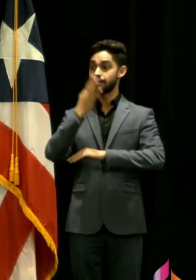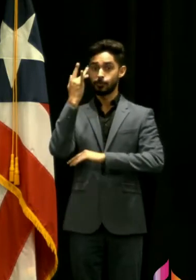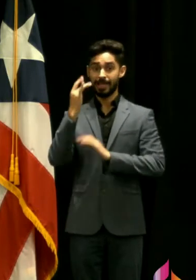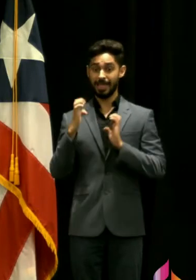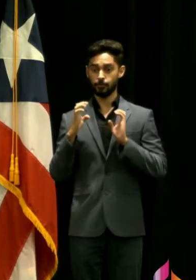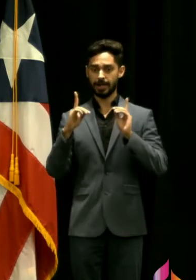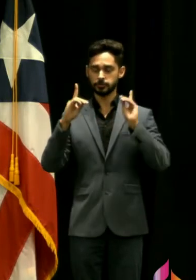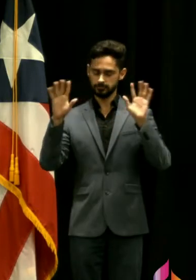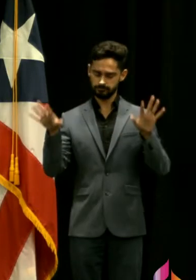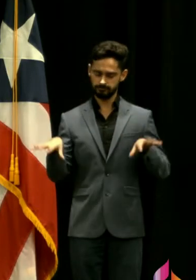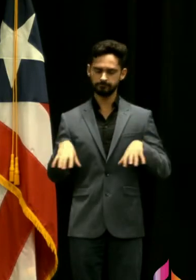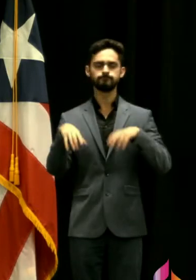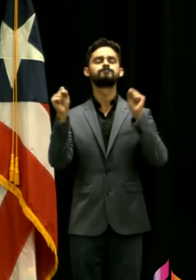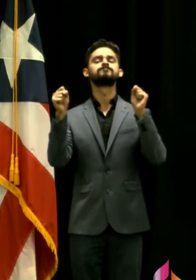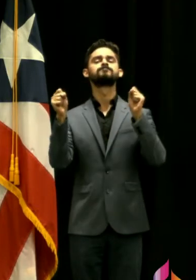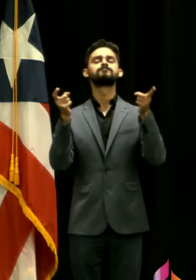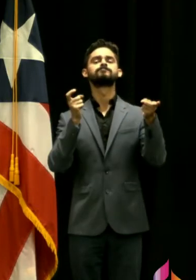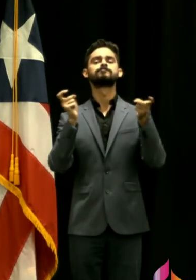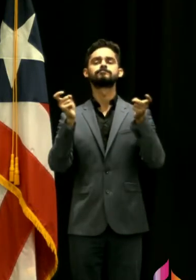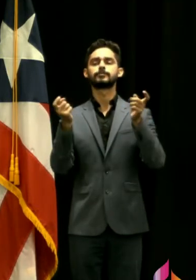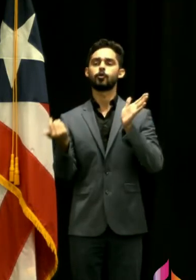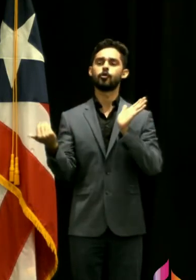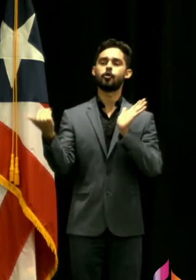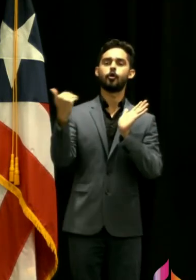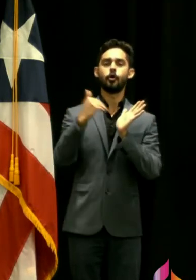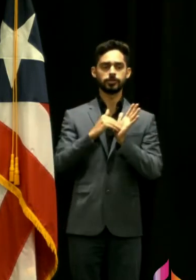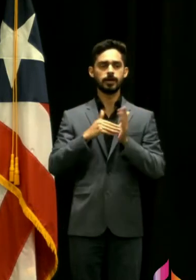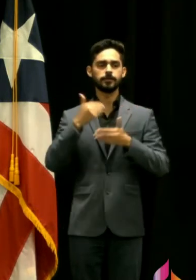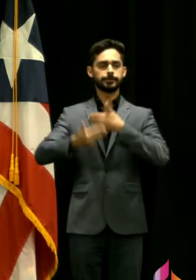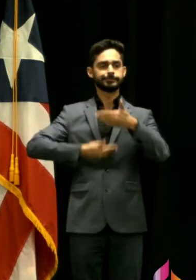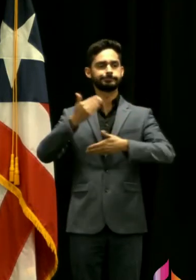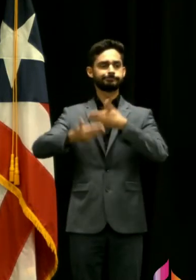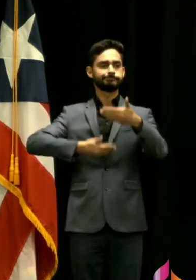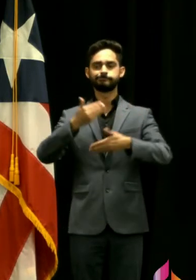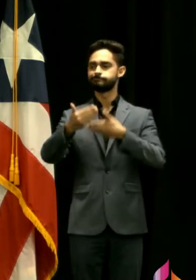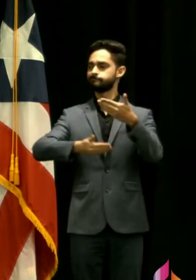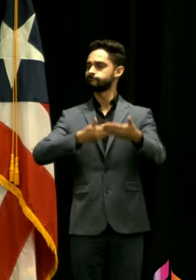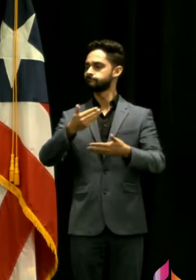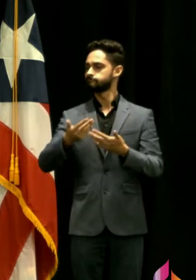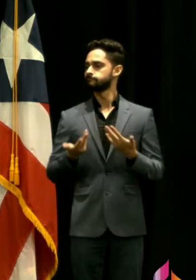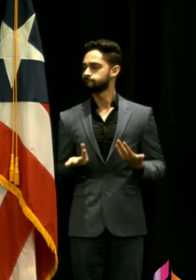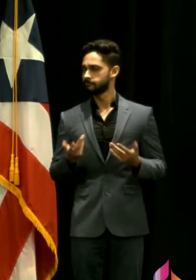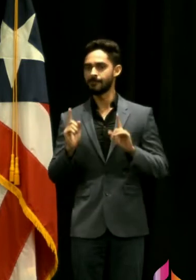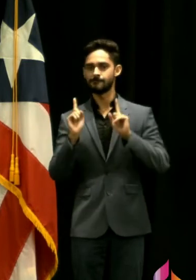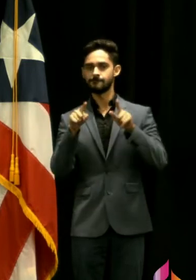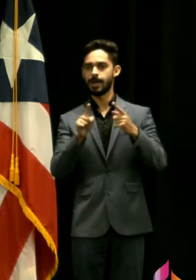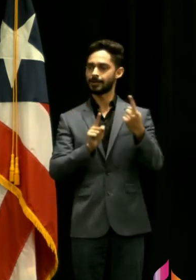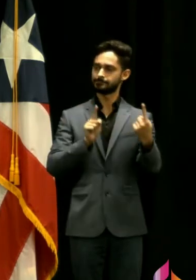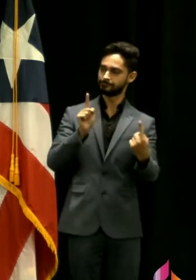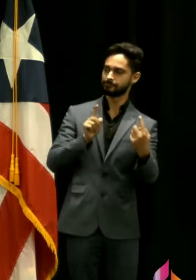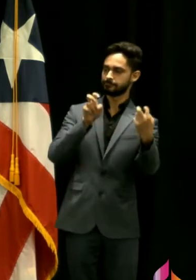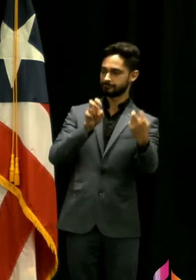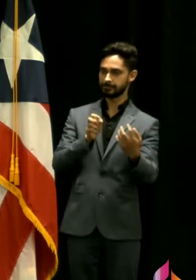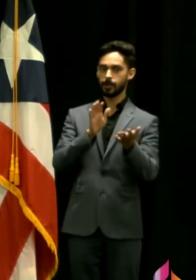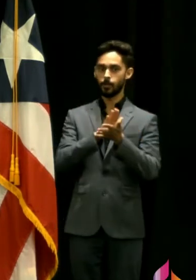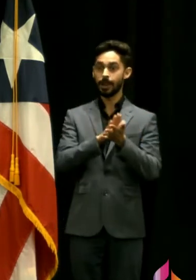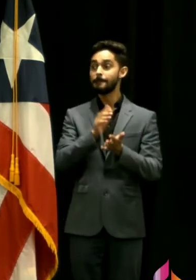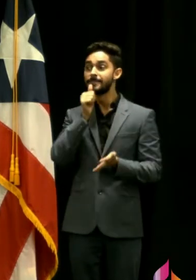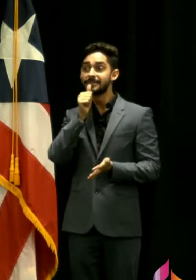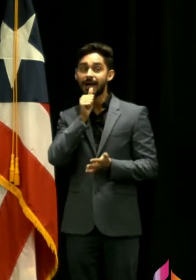educación presencial que es tan importante para nuestros estudiantes de escuelas públicas ya en las escuelas privadas se estaba dando